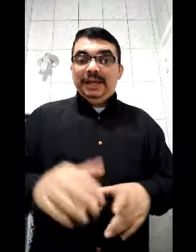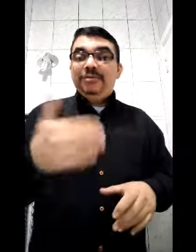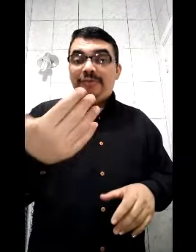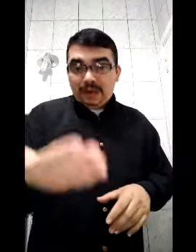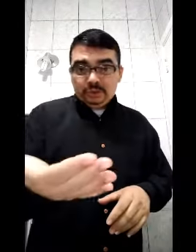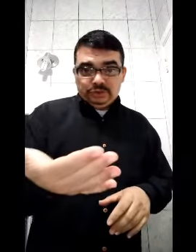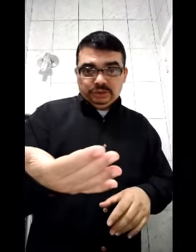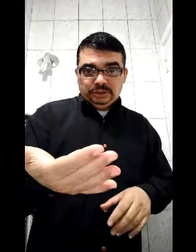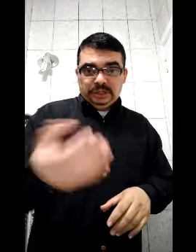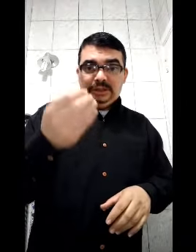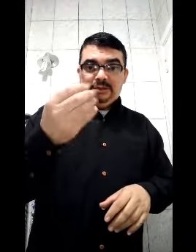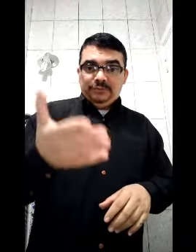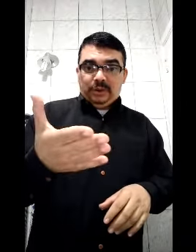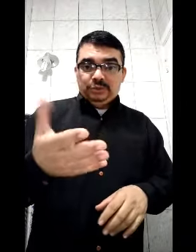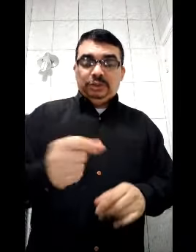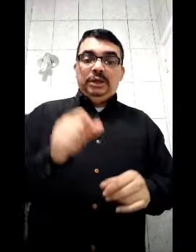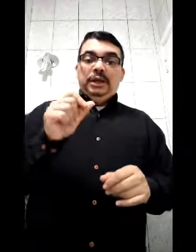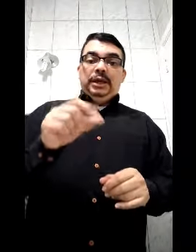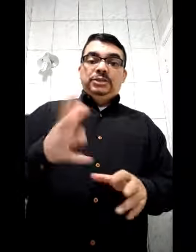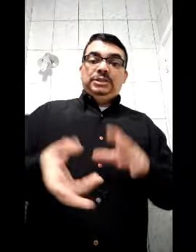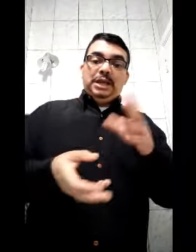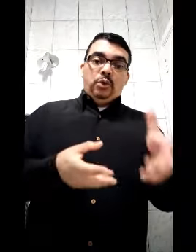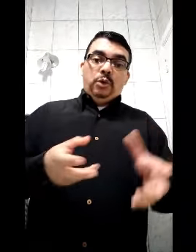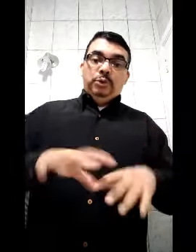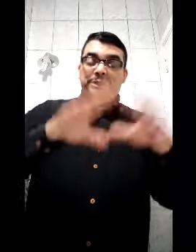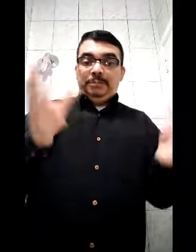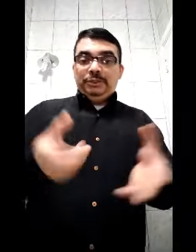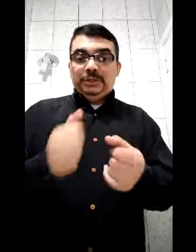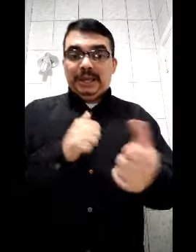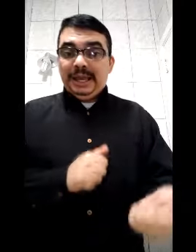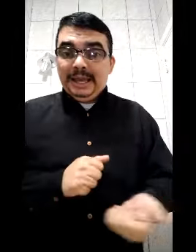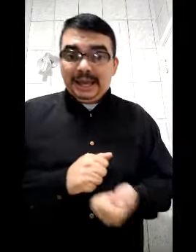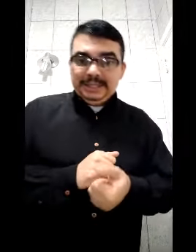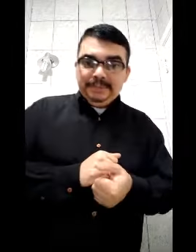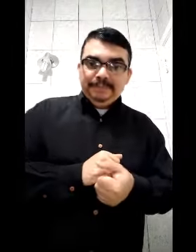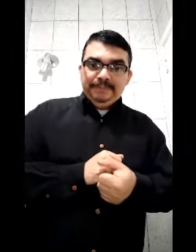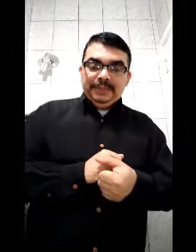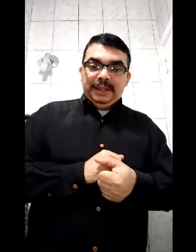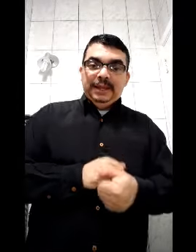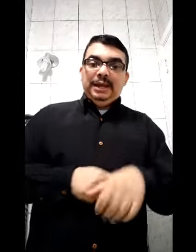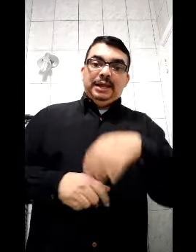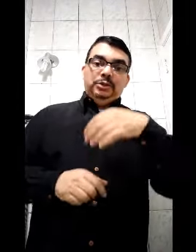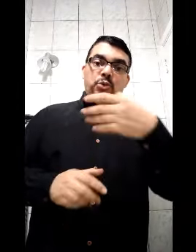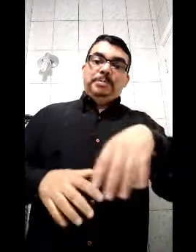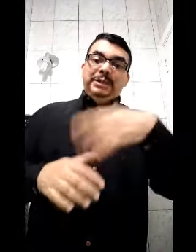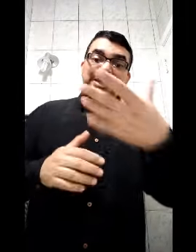é fraude. Ela diz que a Globo, os 100% que ela arrecada, que o apenas